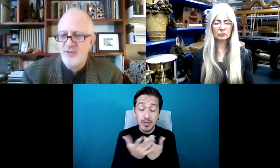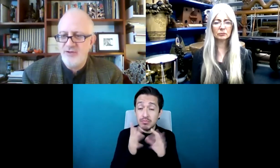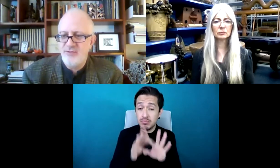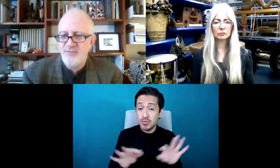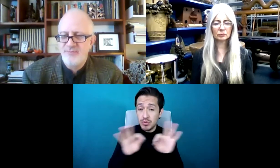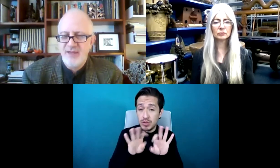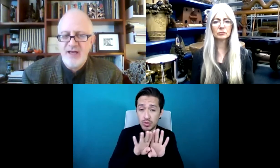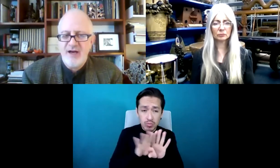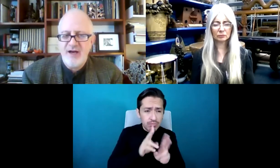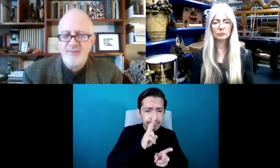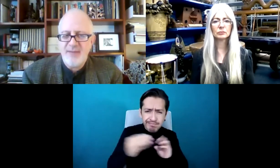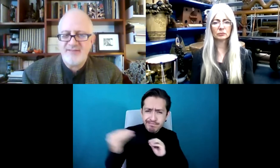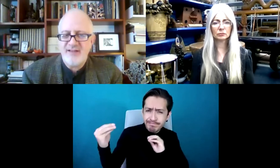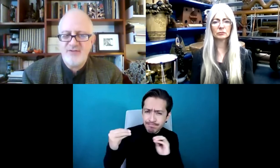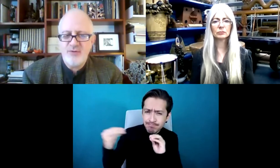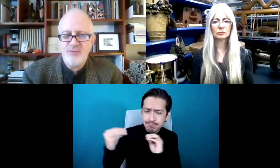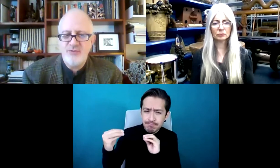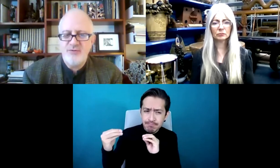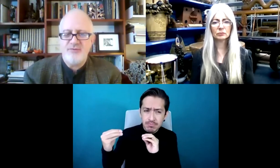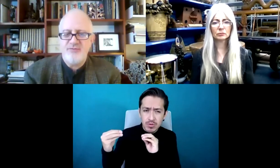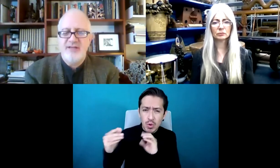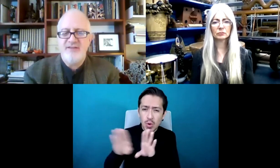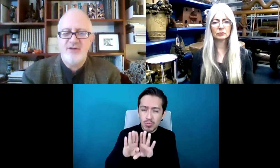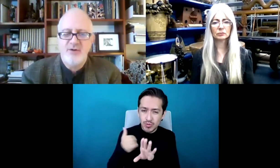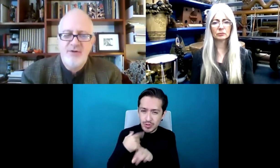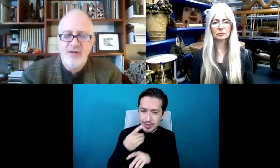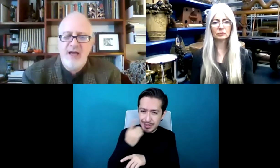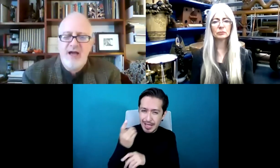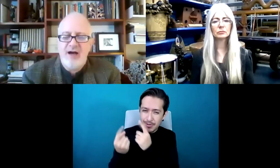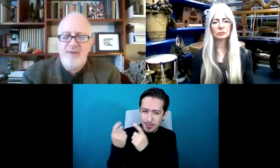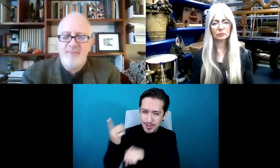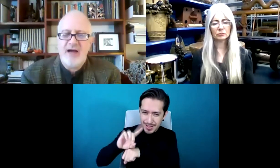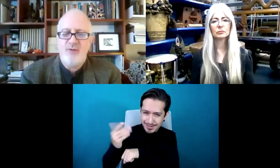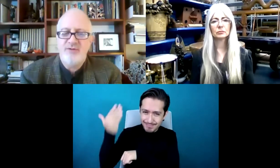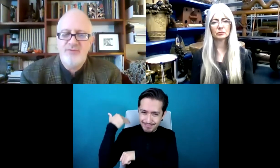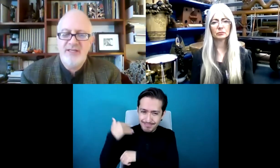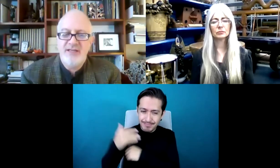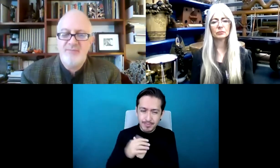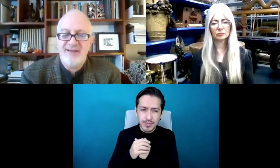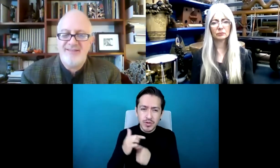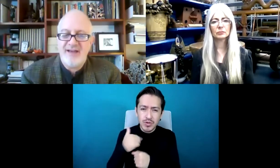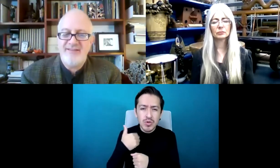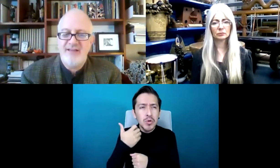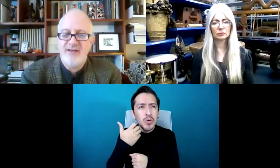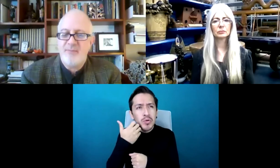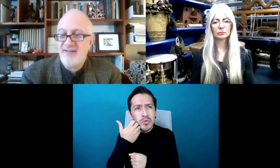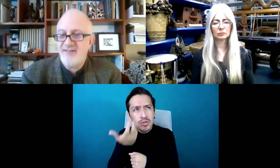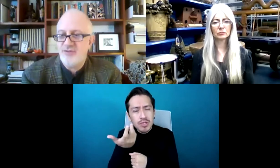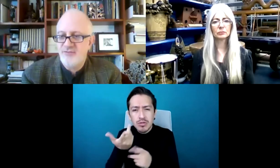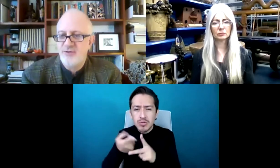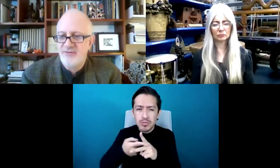verdadero placer poder discutir esto contigo. Como ya te mencioné hace algunos días, quiero